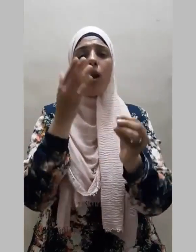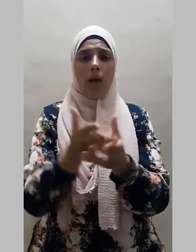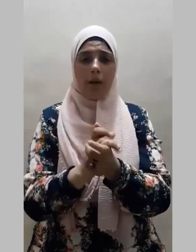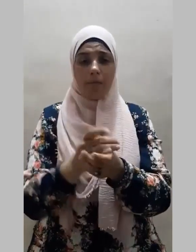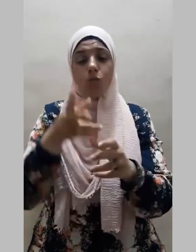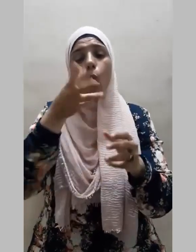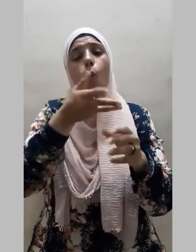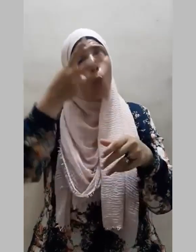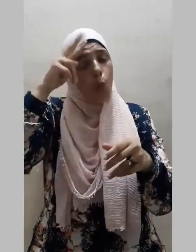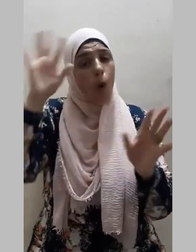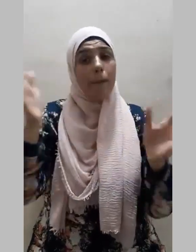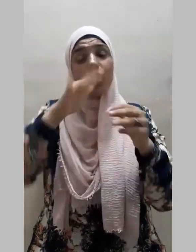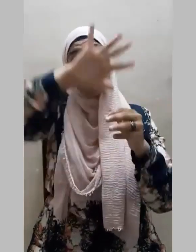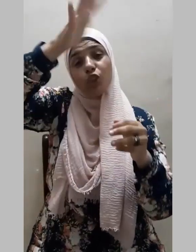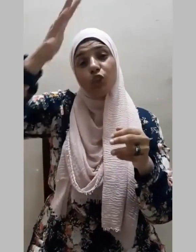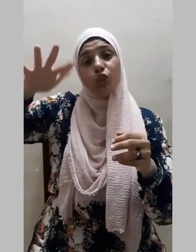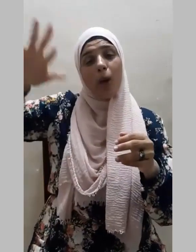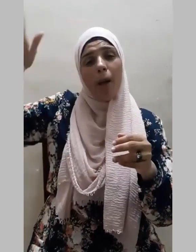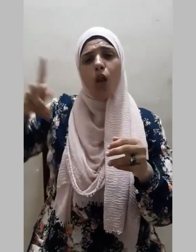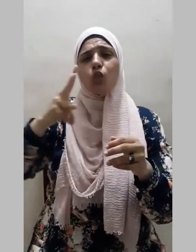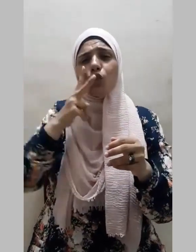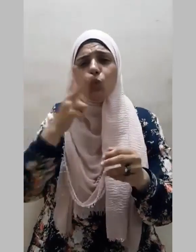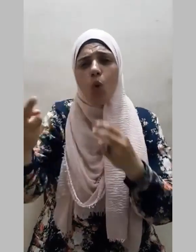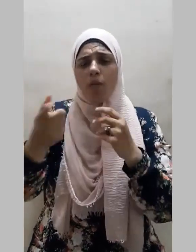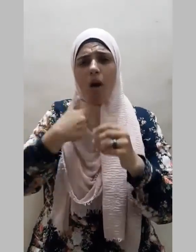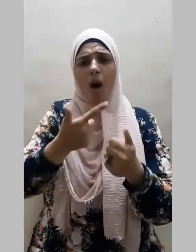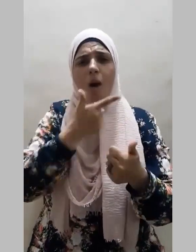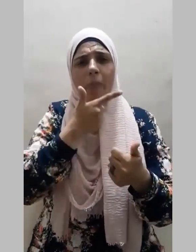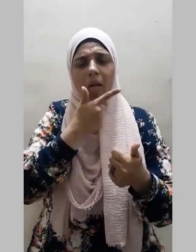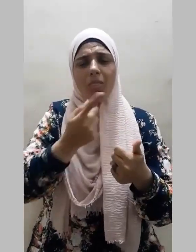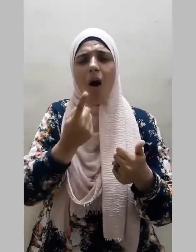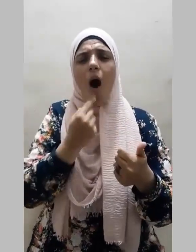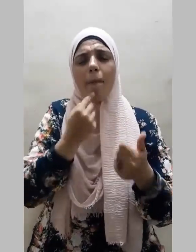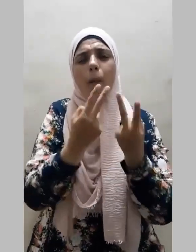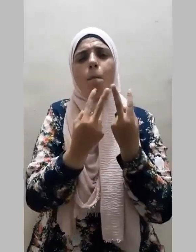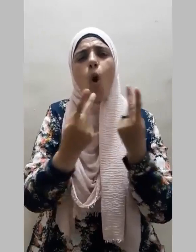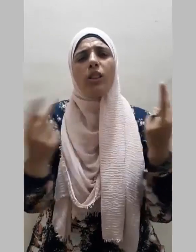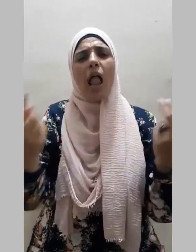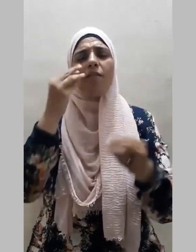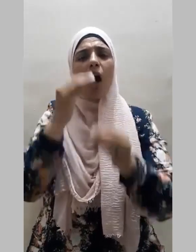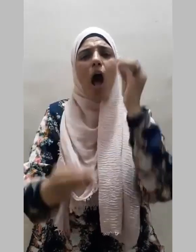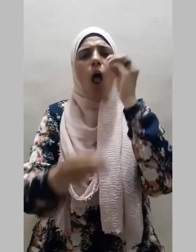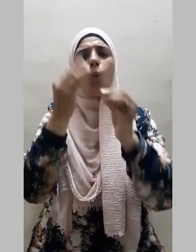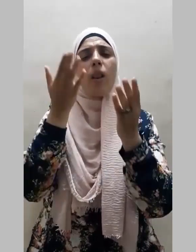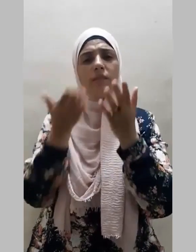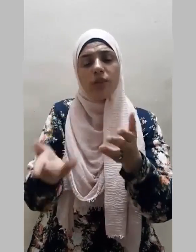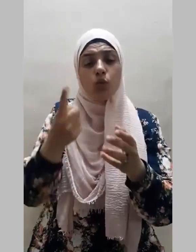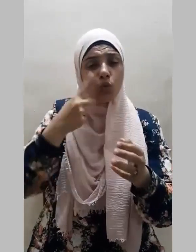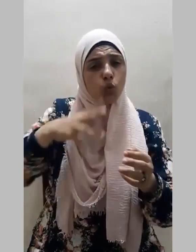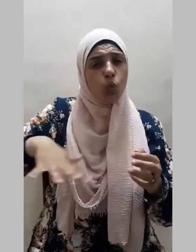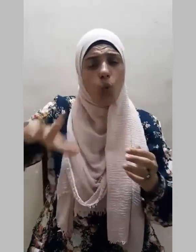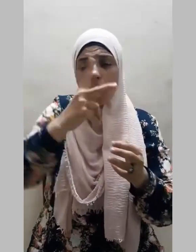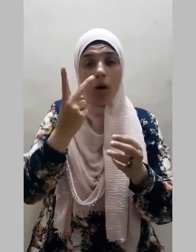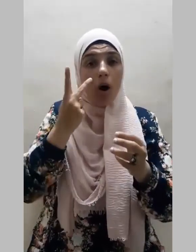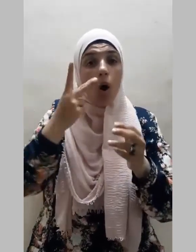الجبال جدد بيد وحمر مختلف ألوانها وغرى ببسوت